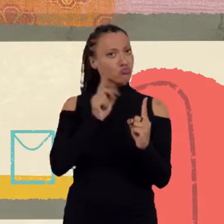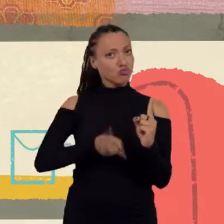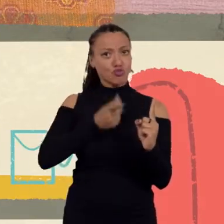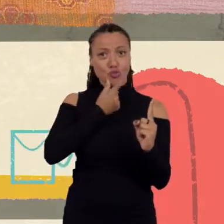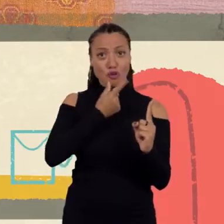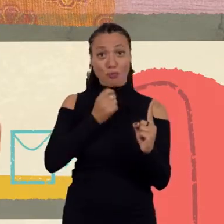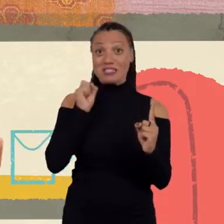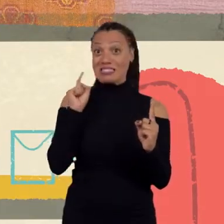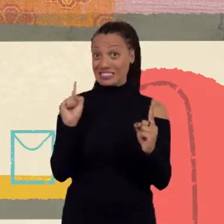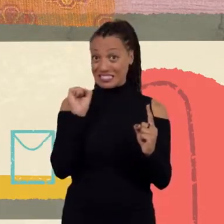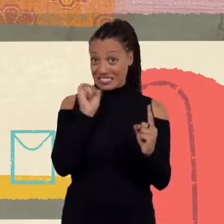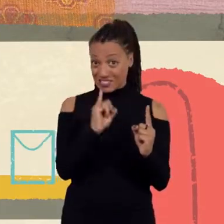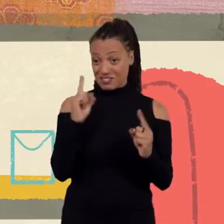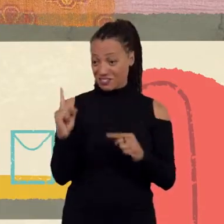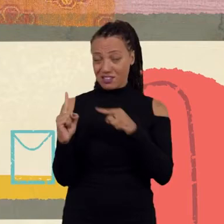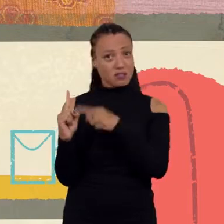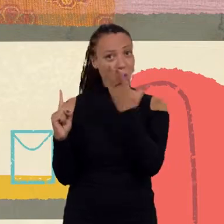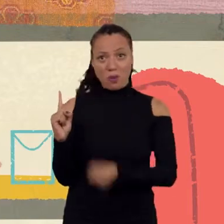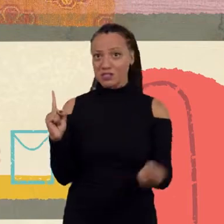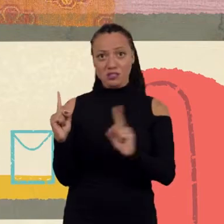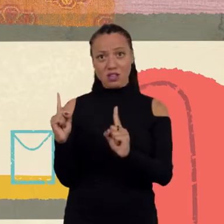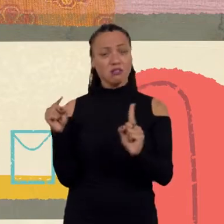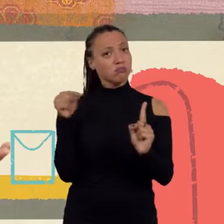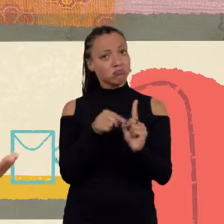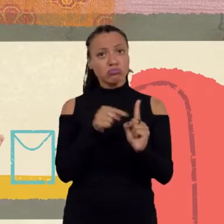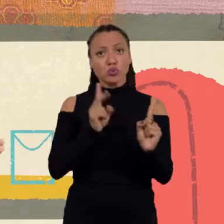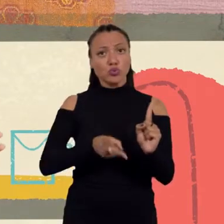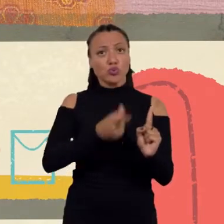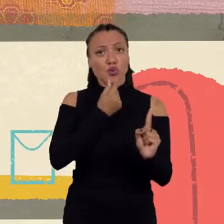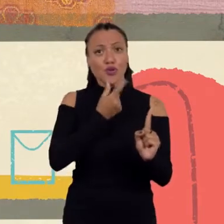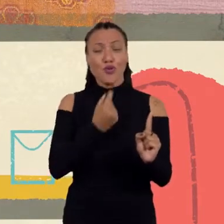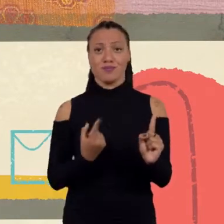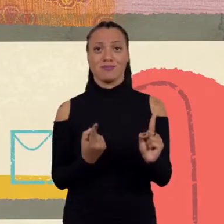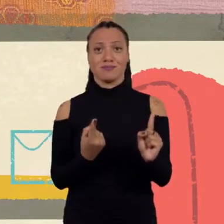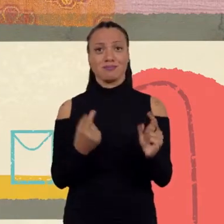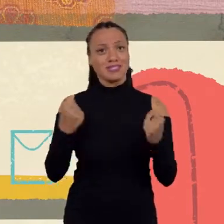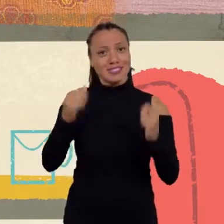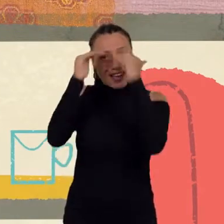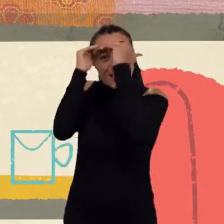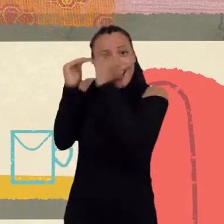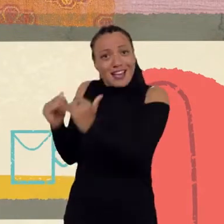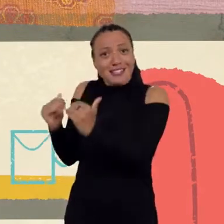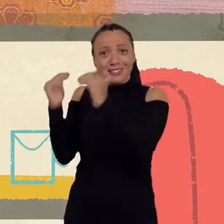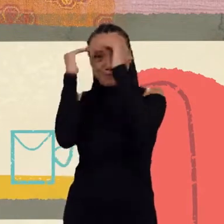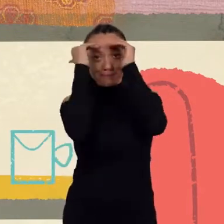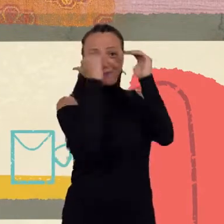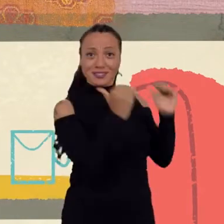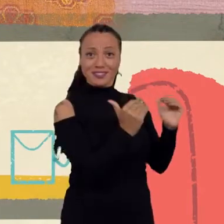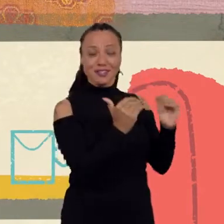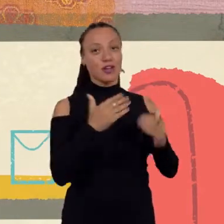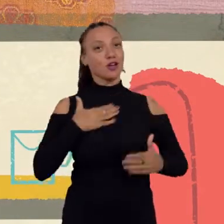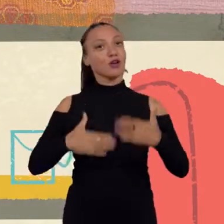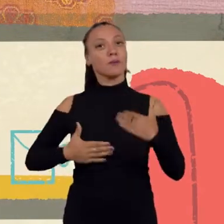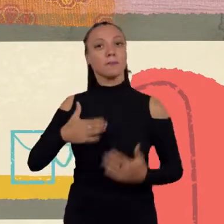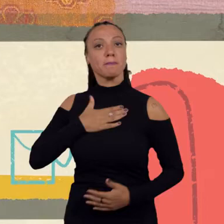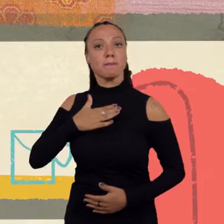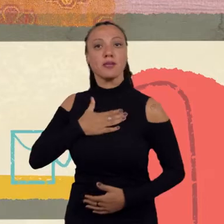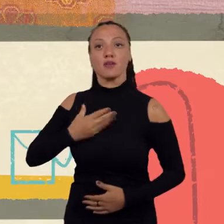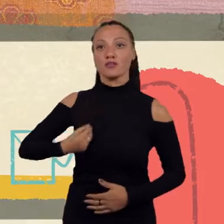ser menos homem por causa disso, né? Então, pensar que todo mundo tem que pensar na noção de respeito. Esse corpo é meu, essa vida é minha, ninguém